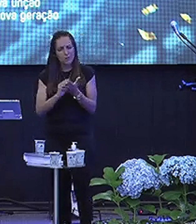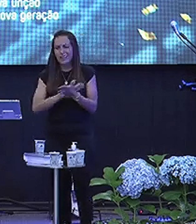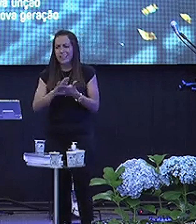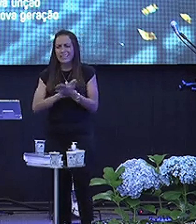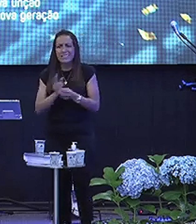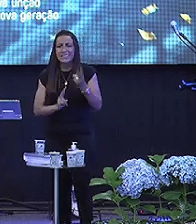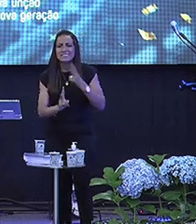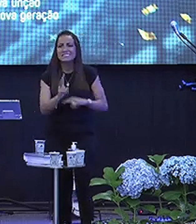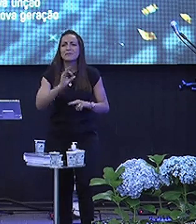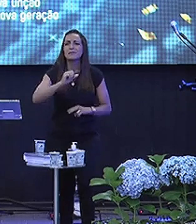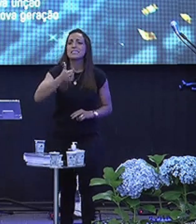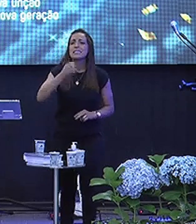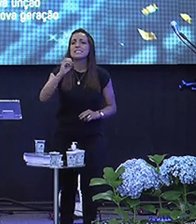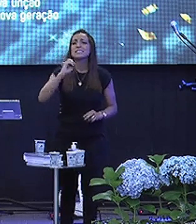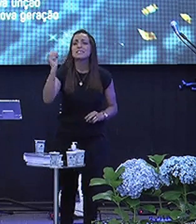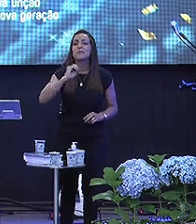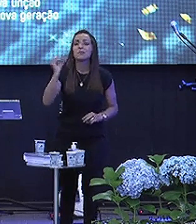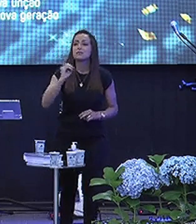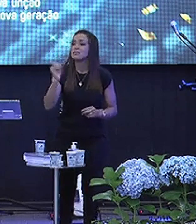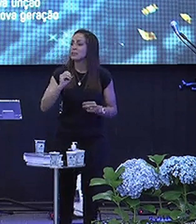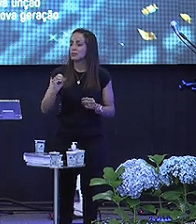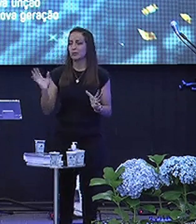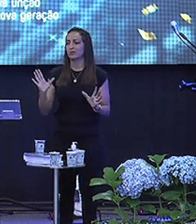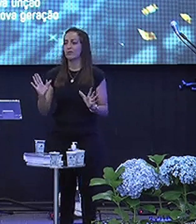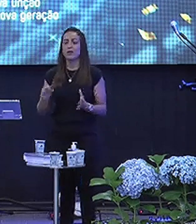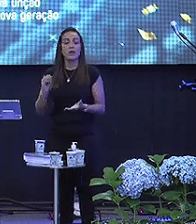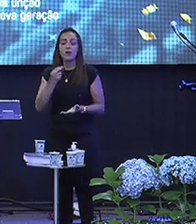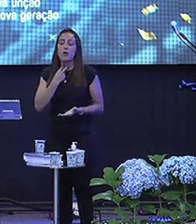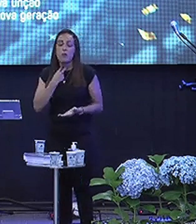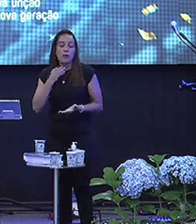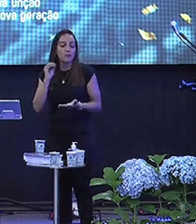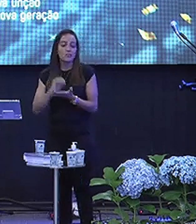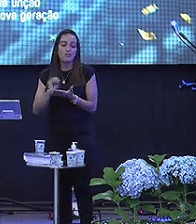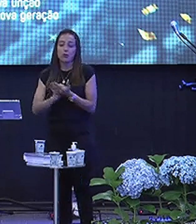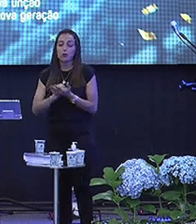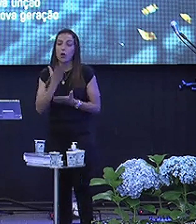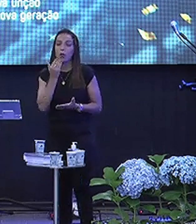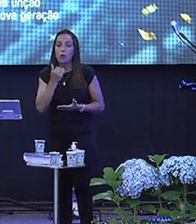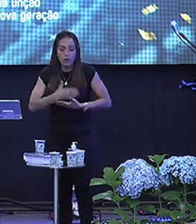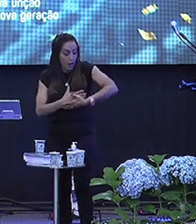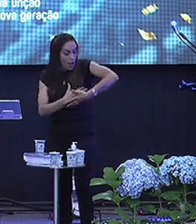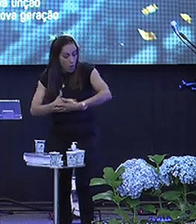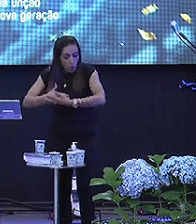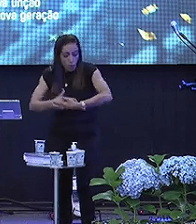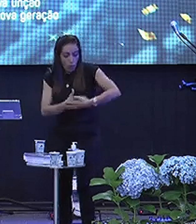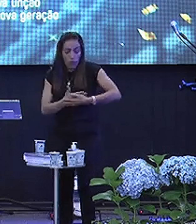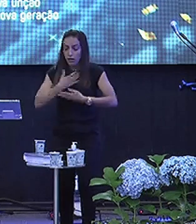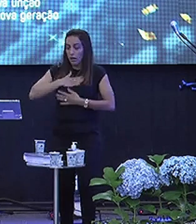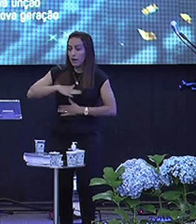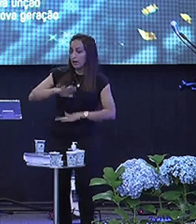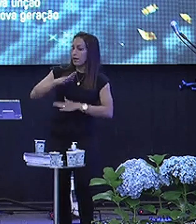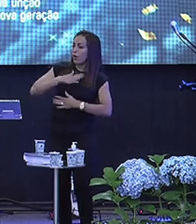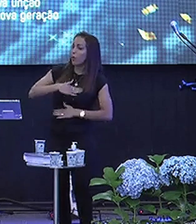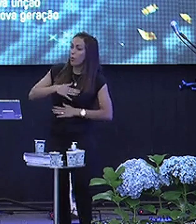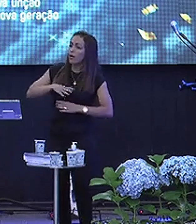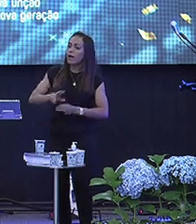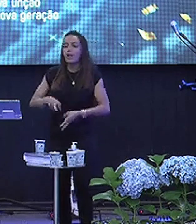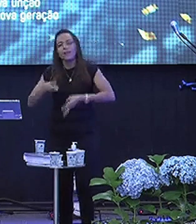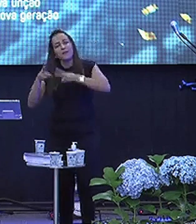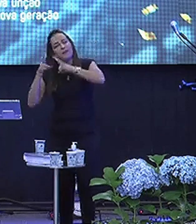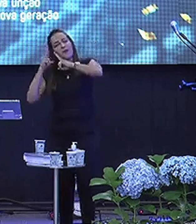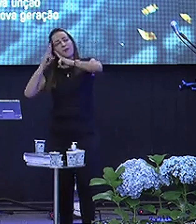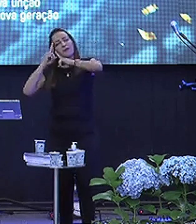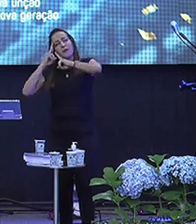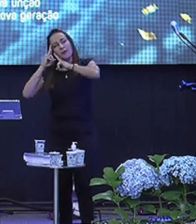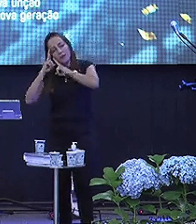100% A sua disposição Não pode faltar comida Não pode faltar colo Não pode faltar tranquilidade Deitar me faz em